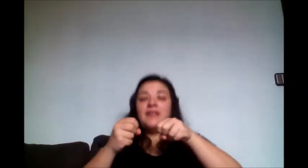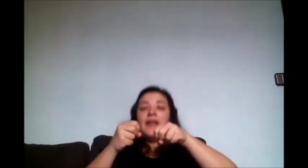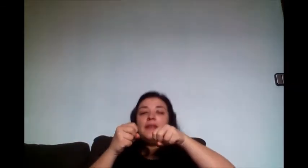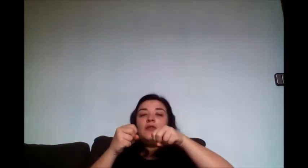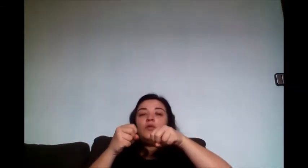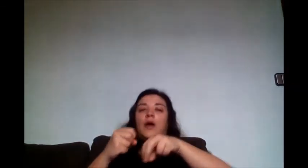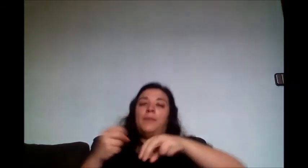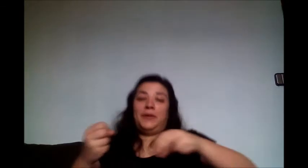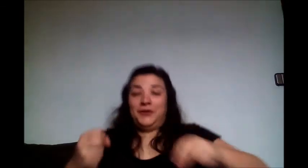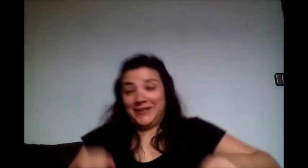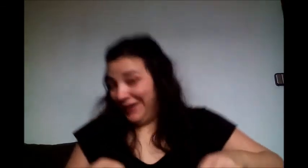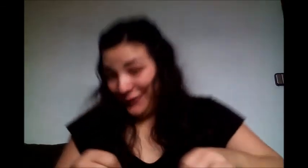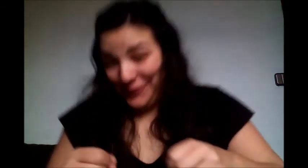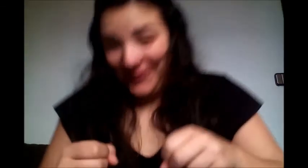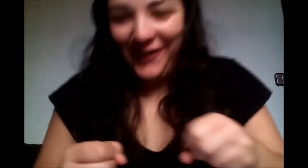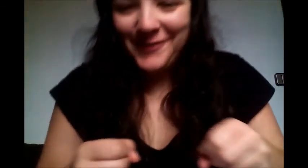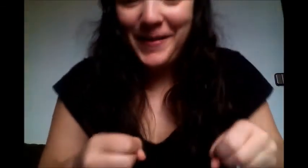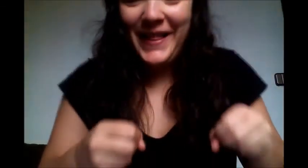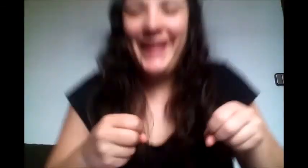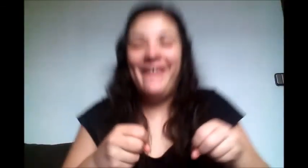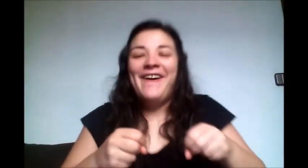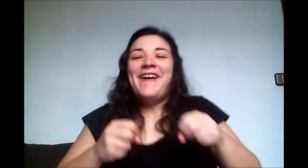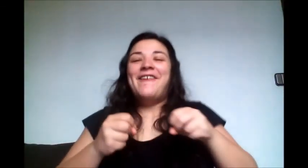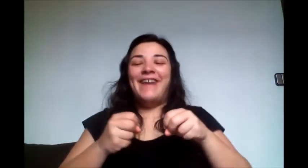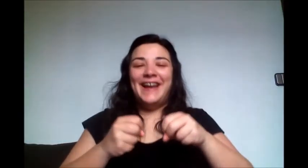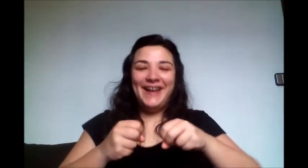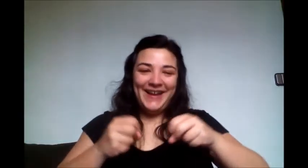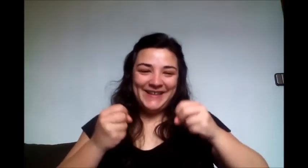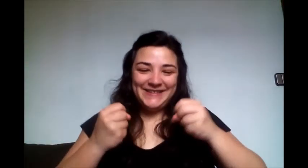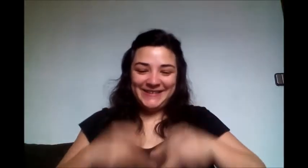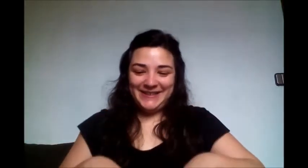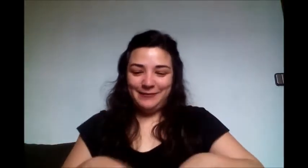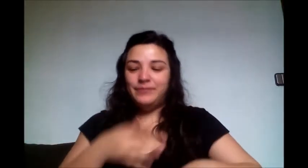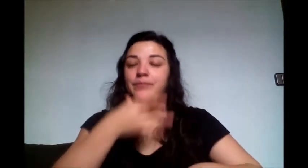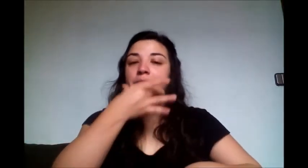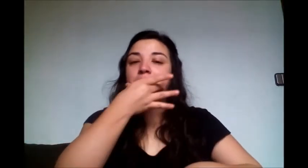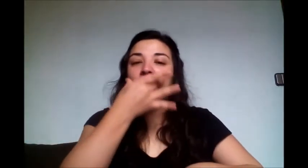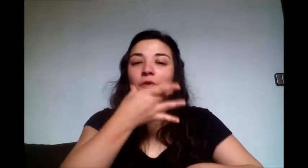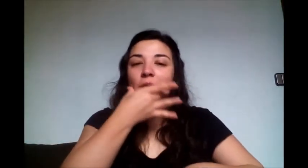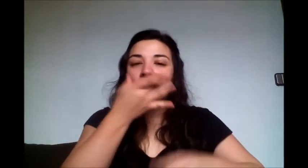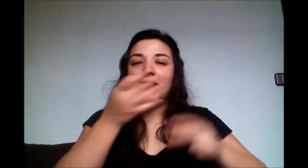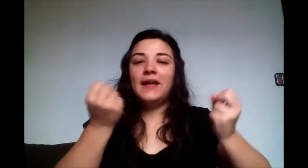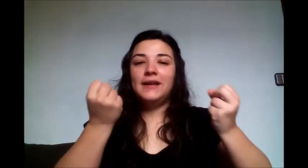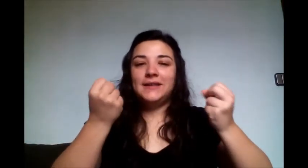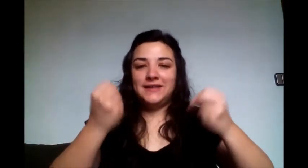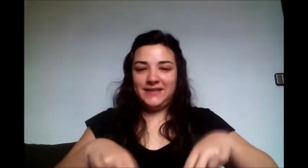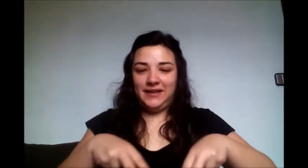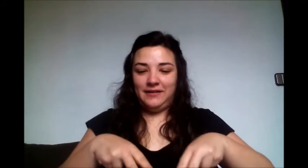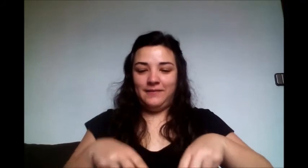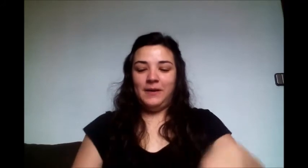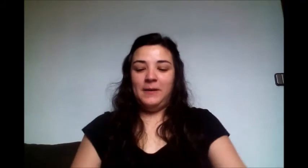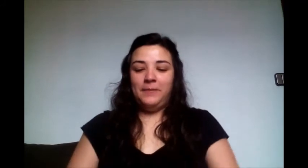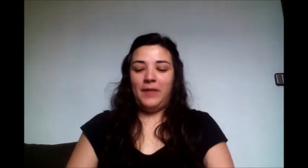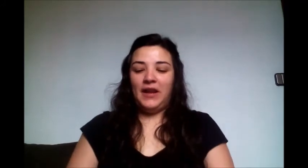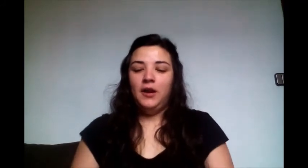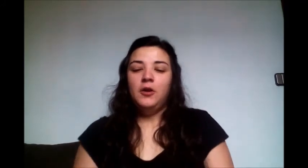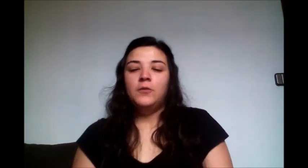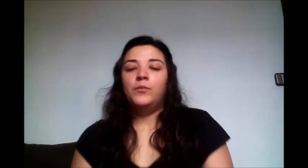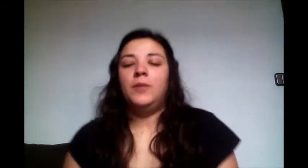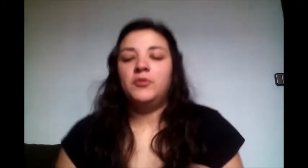más a la cintura, y es que no tengo espacio, vale, sin, vergüenza, sin, vale, bueno,